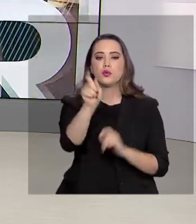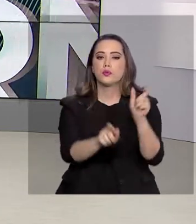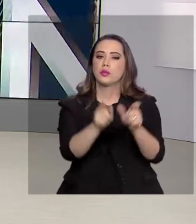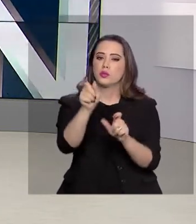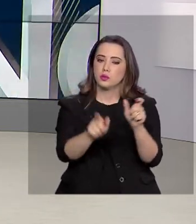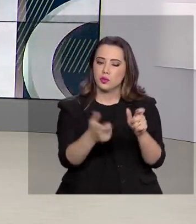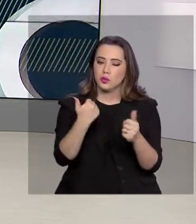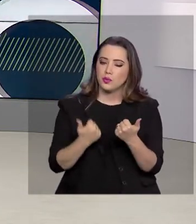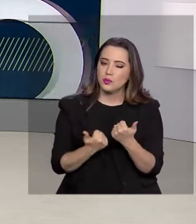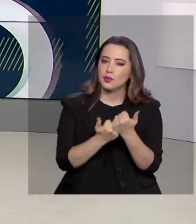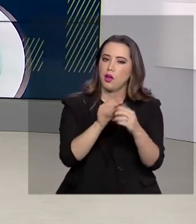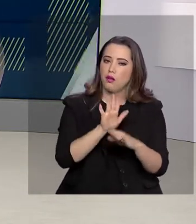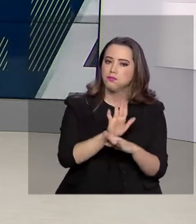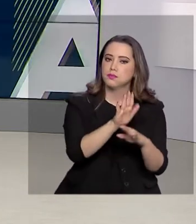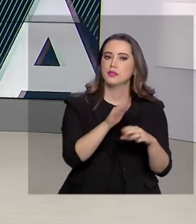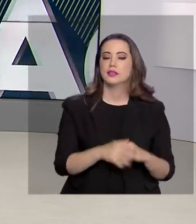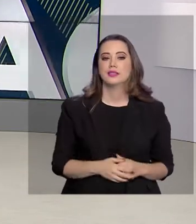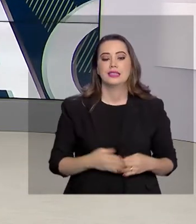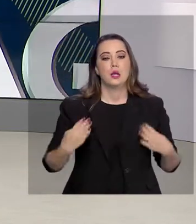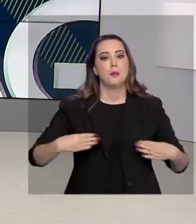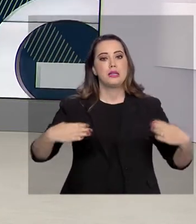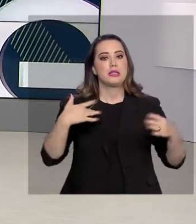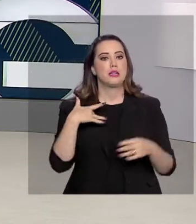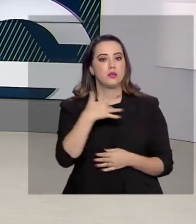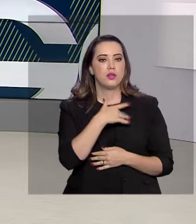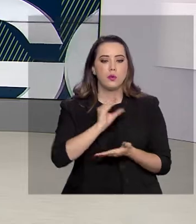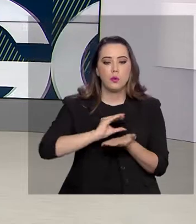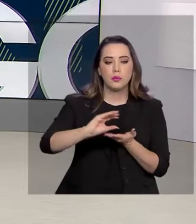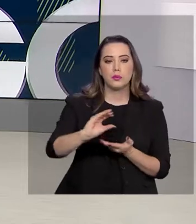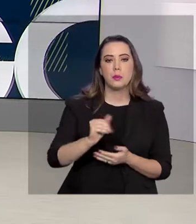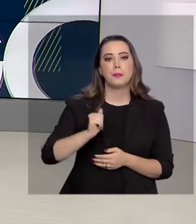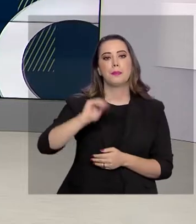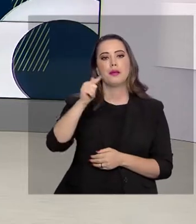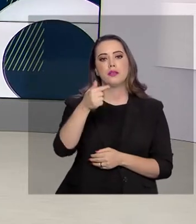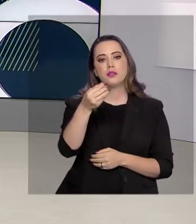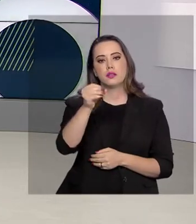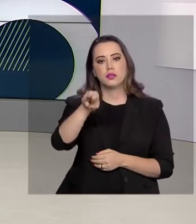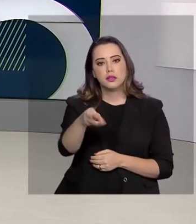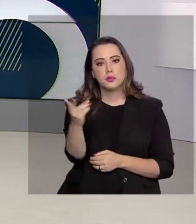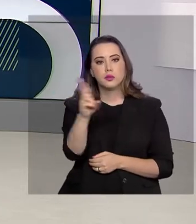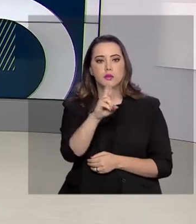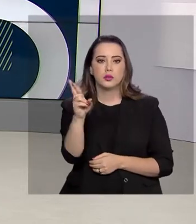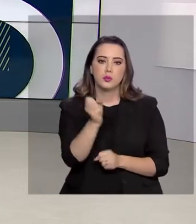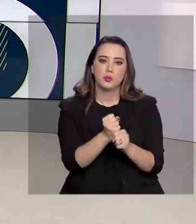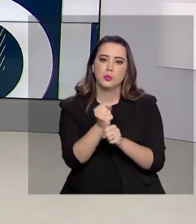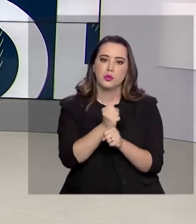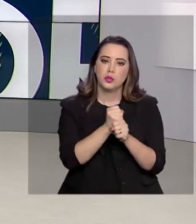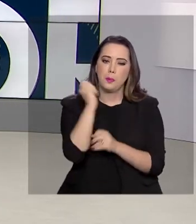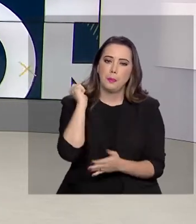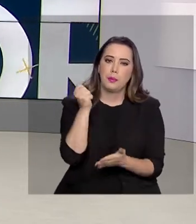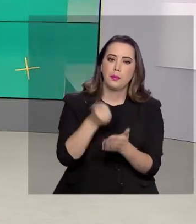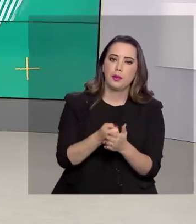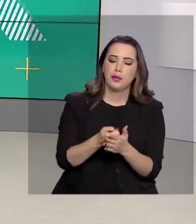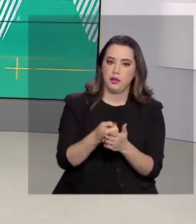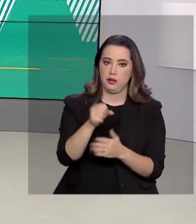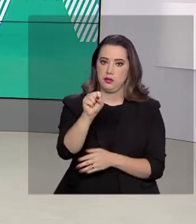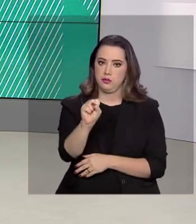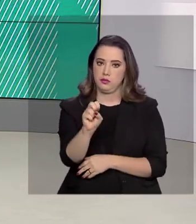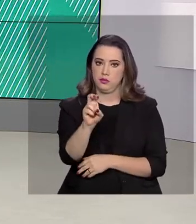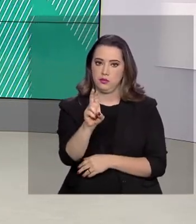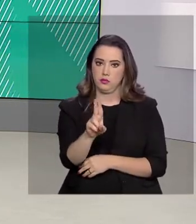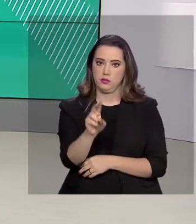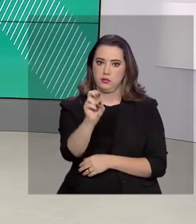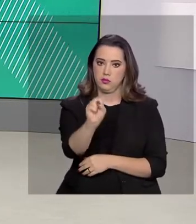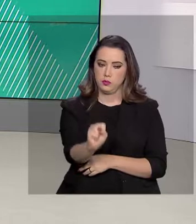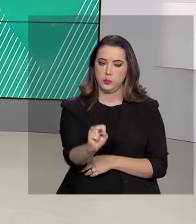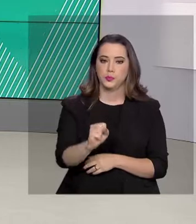deverão ser beneficiadas. O Ministério da Saúde vai repassar mais de 70 milhões de reais por ano para custear os serviços